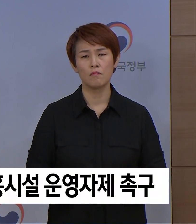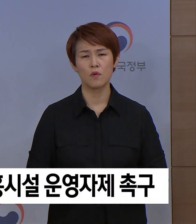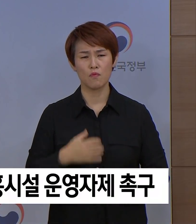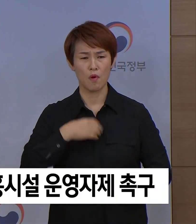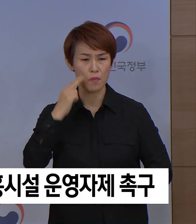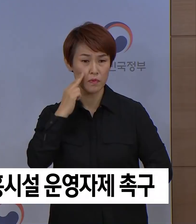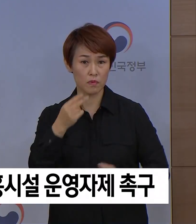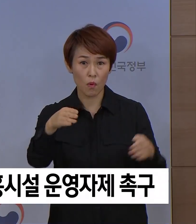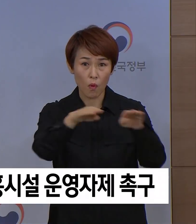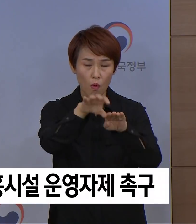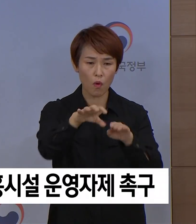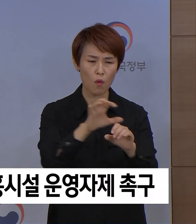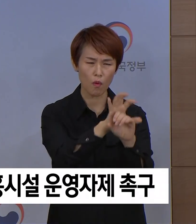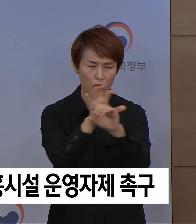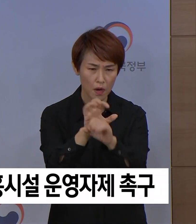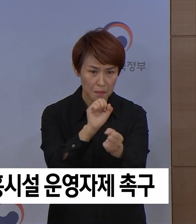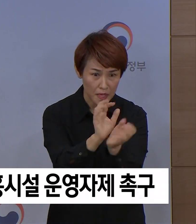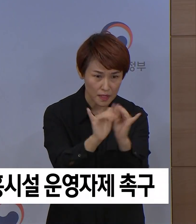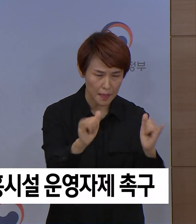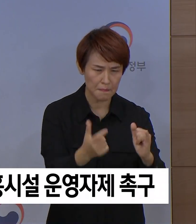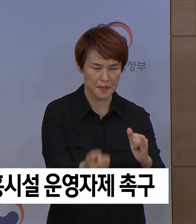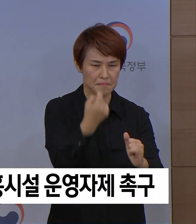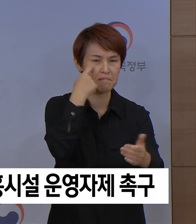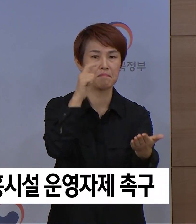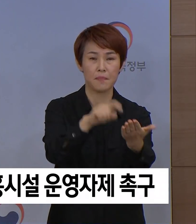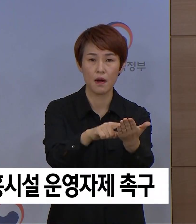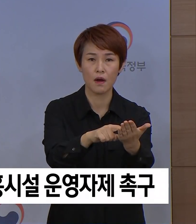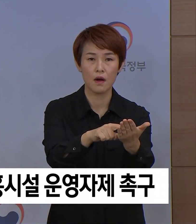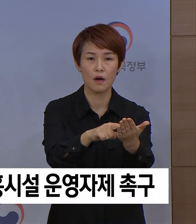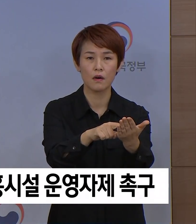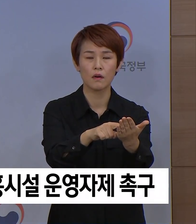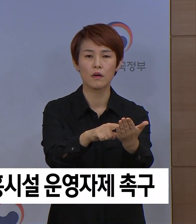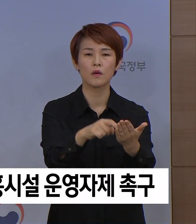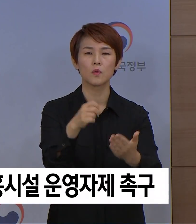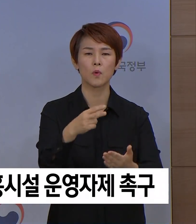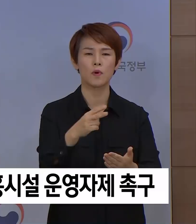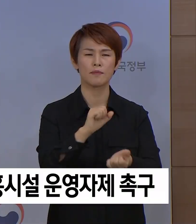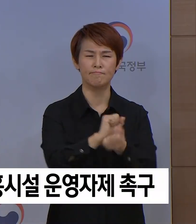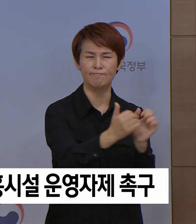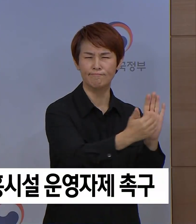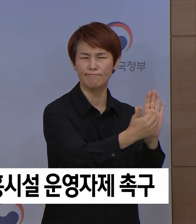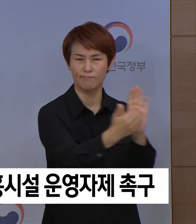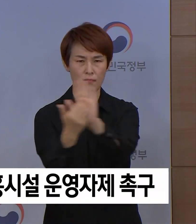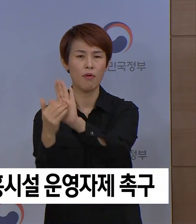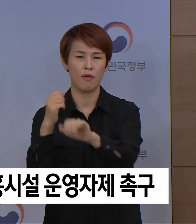신고 환자를 조기에 찾고 감염병 확산을 차단하겠습니다.